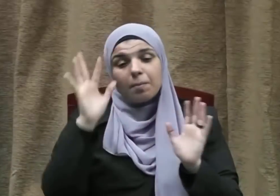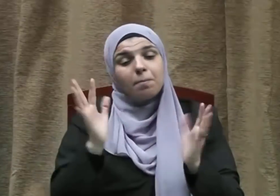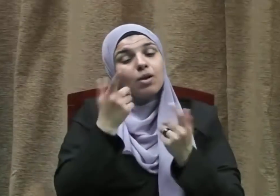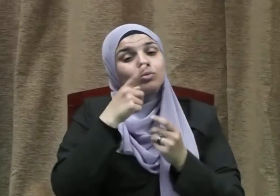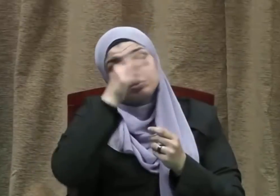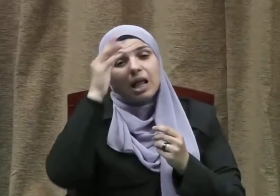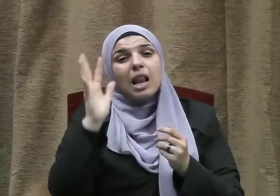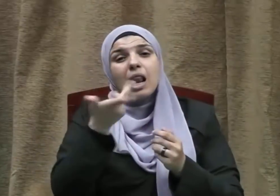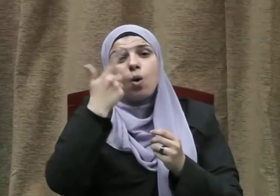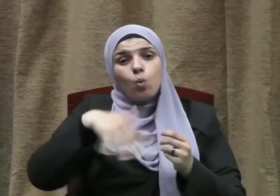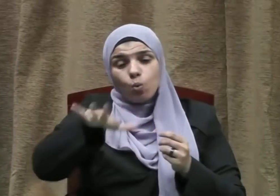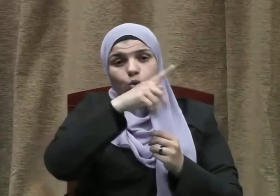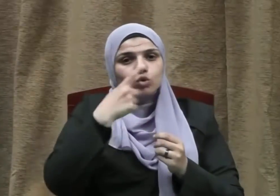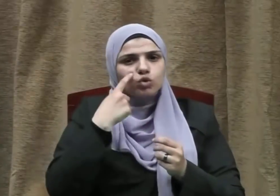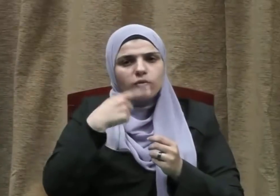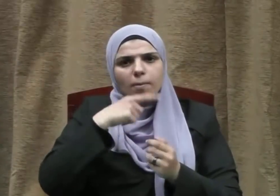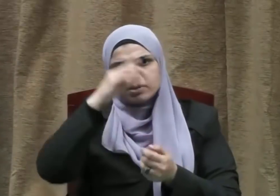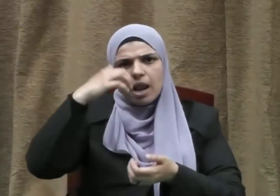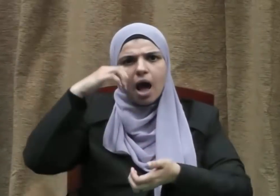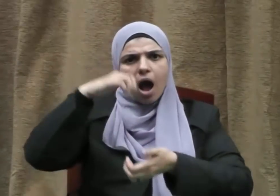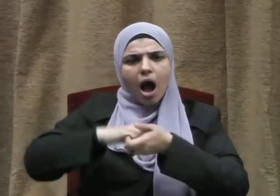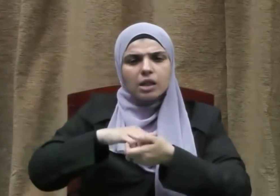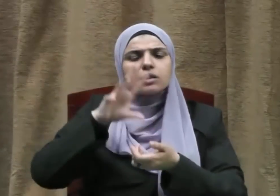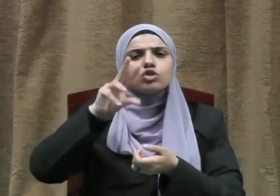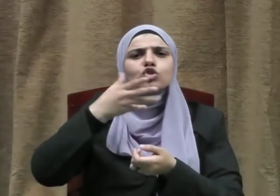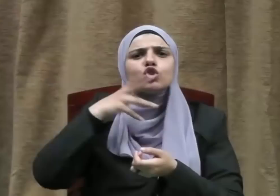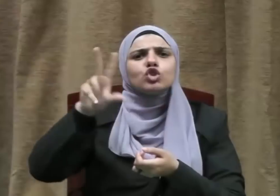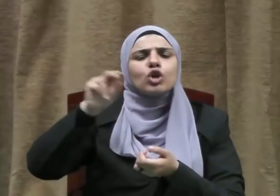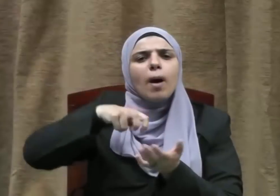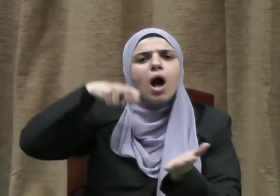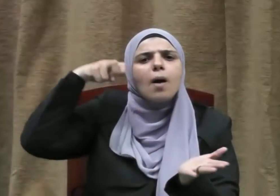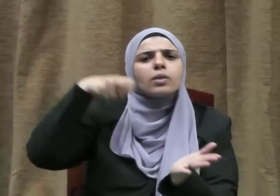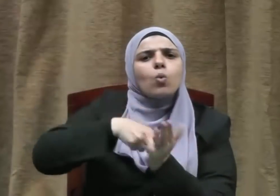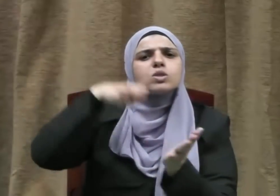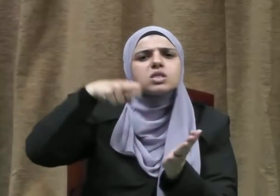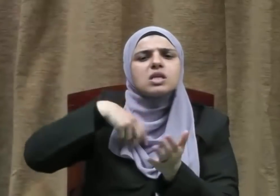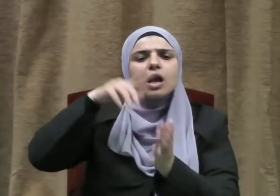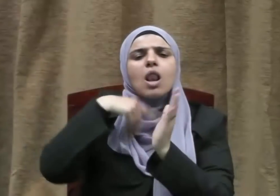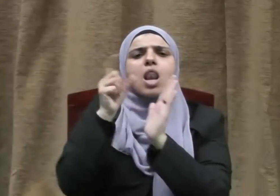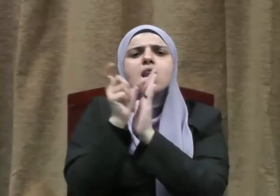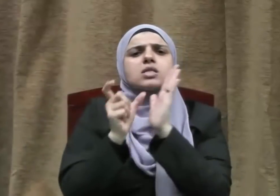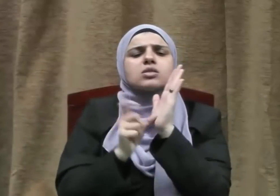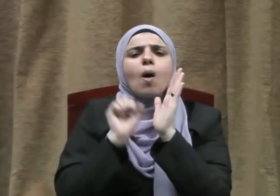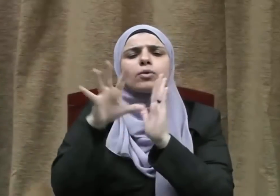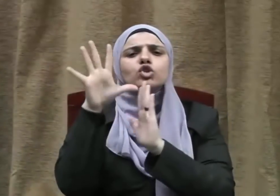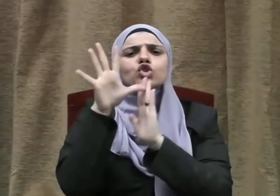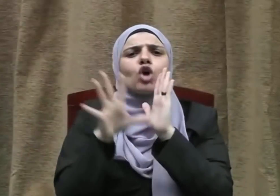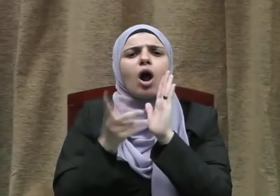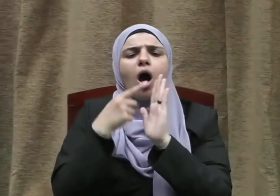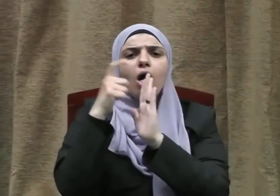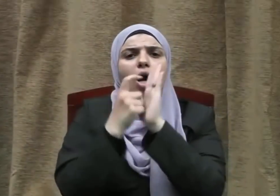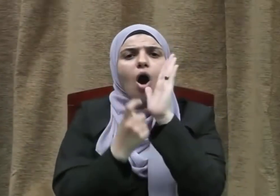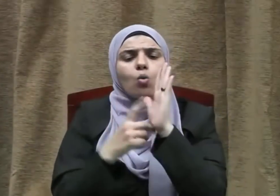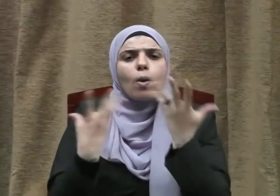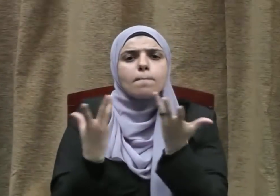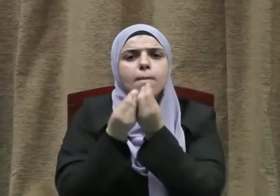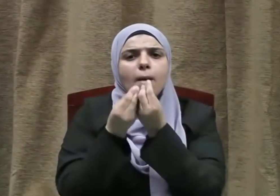فما بالنا إذا صار هذا العهد ميثاقاً يضبطه وينظمه الشرع